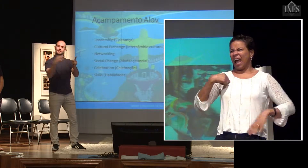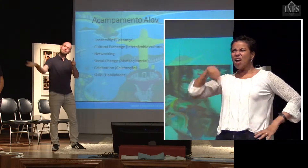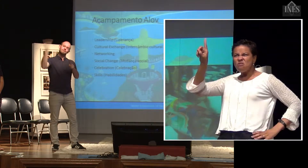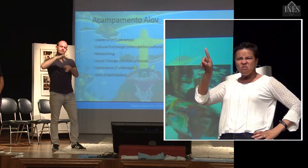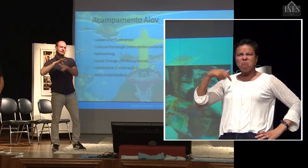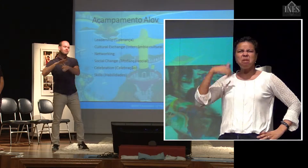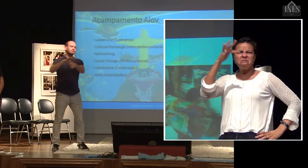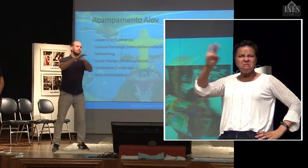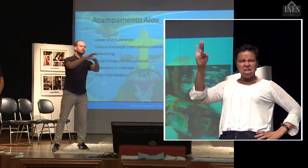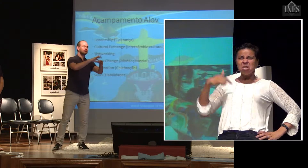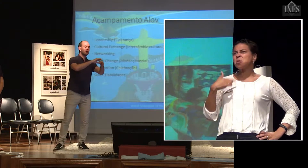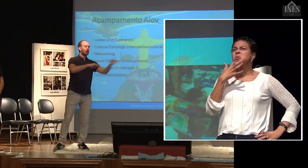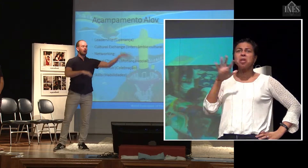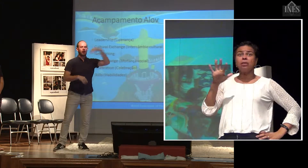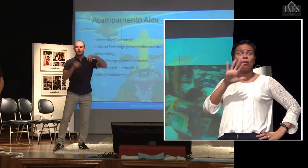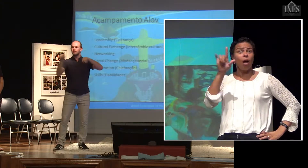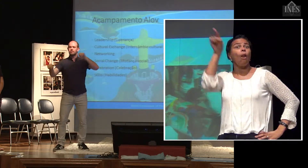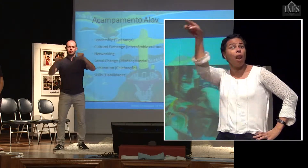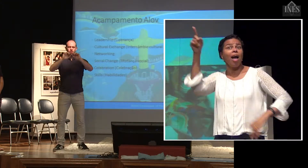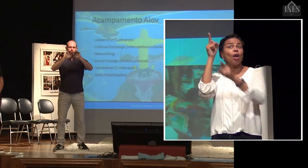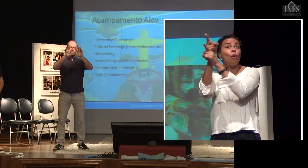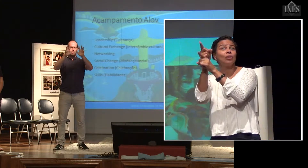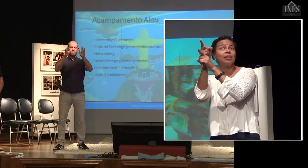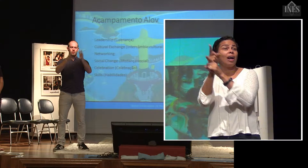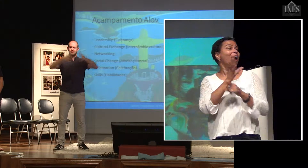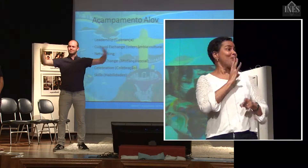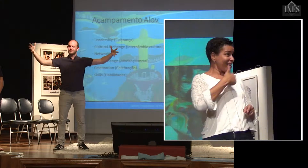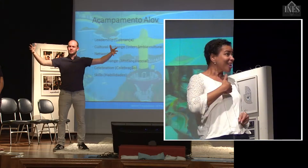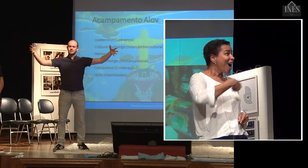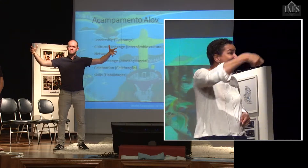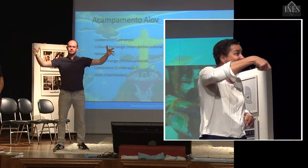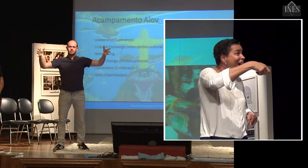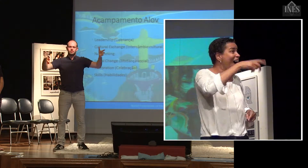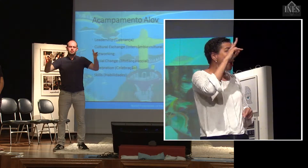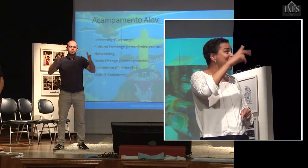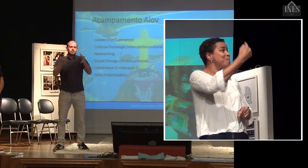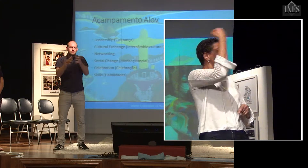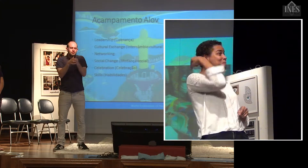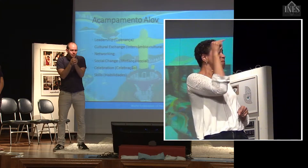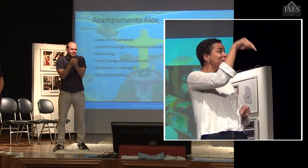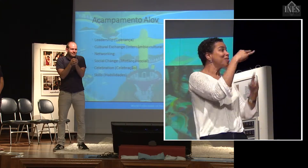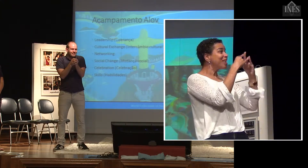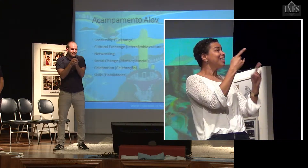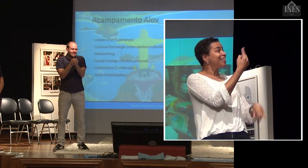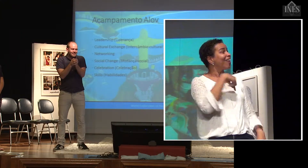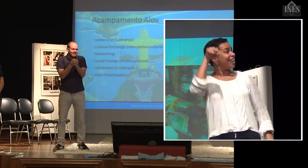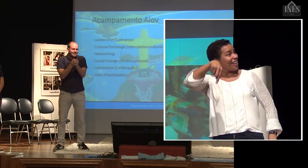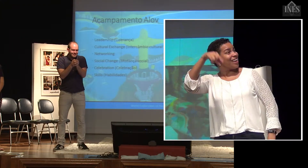Não, se vocês estiverem lá, gente vai estar lá, já é uma rede de contato. E, quando você vê, você conhece gente para caramba. E é diferente de viver